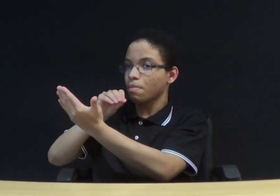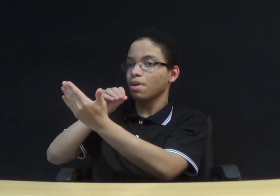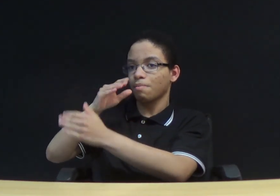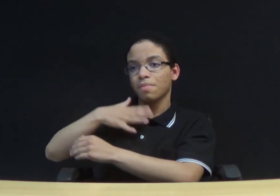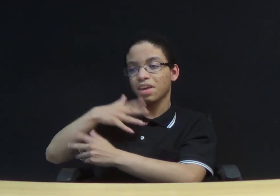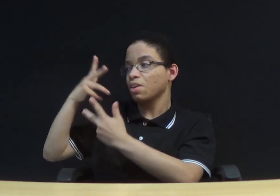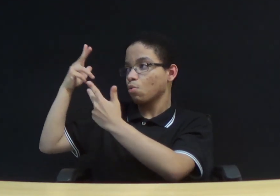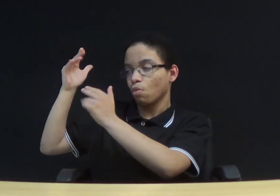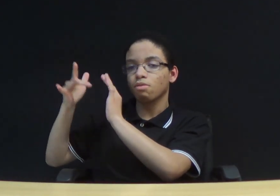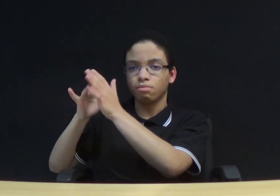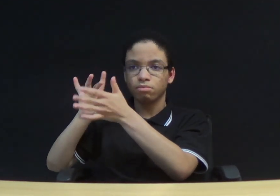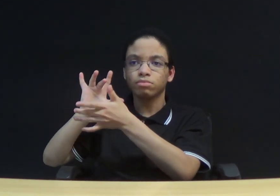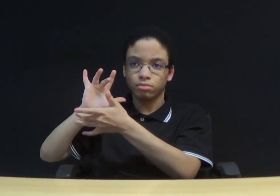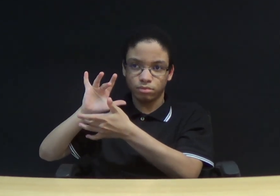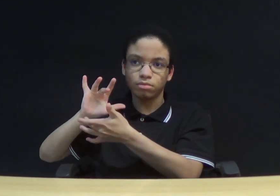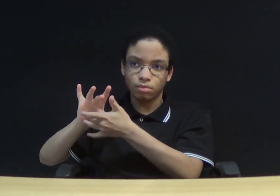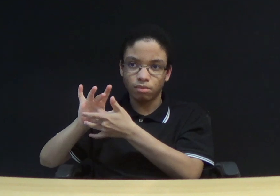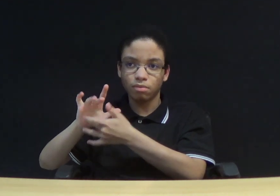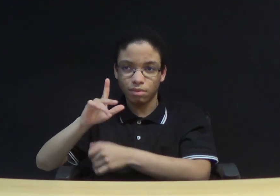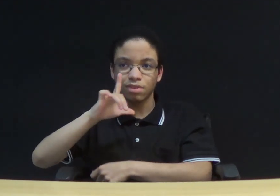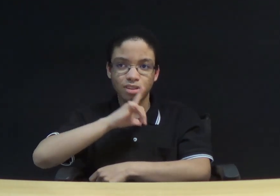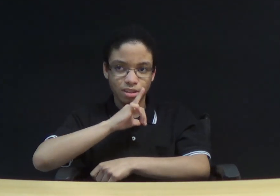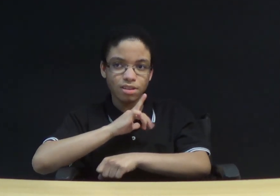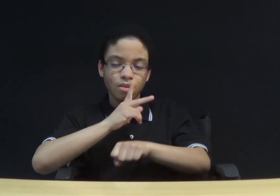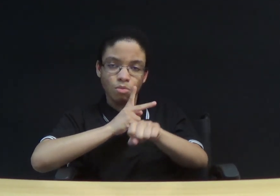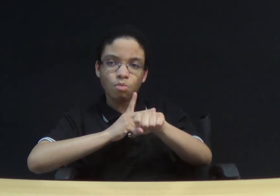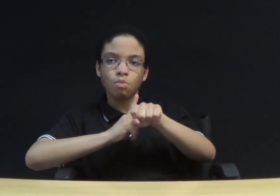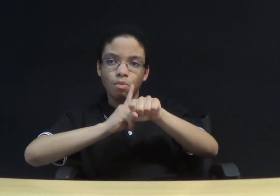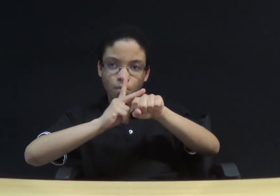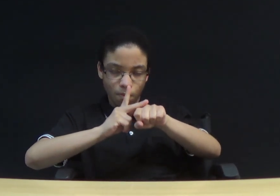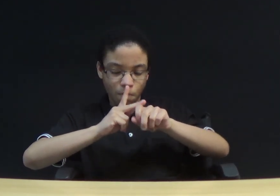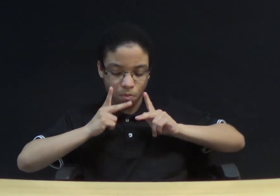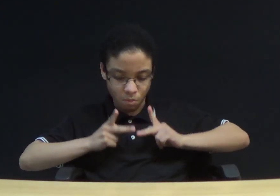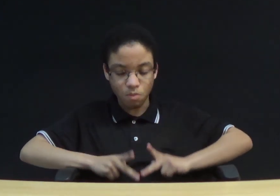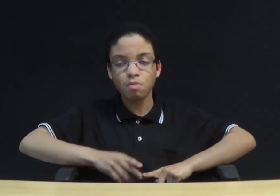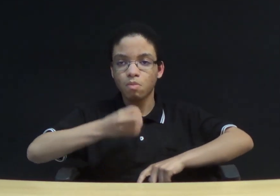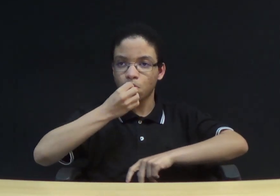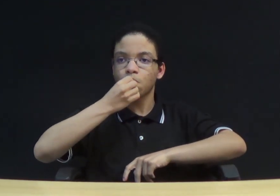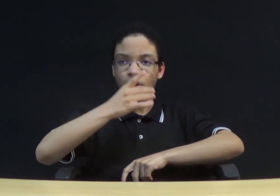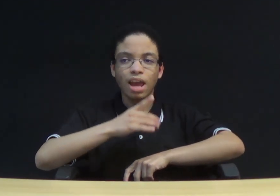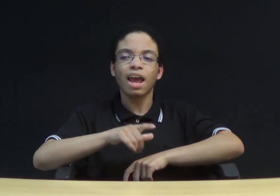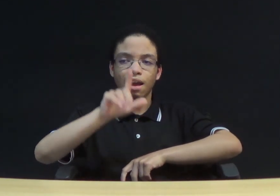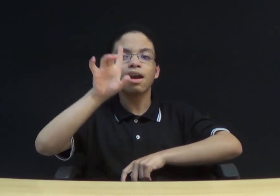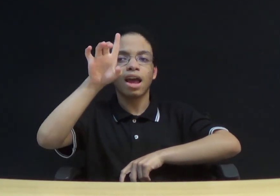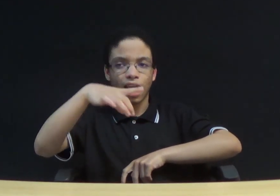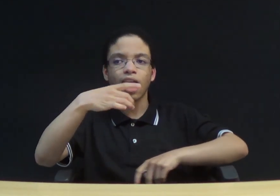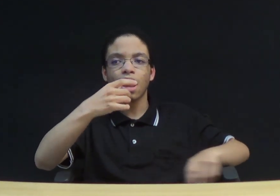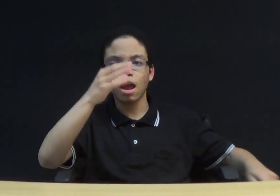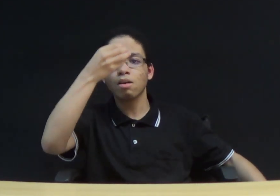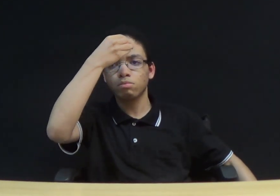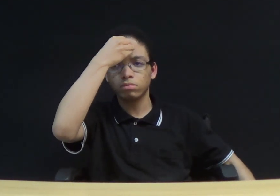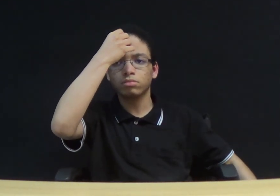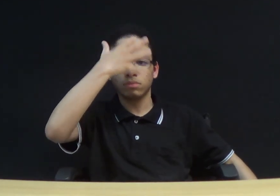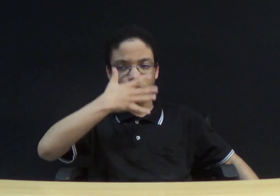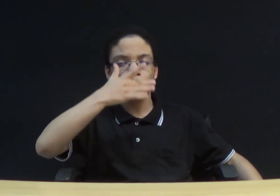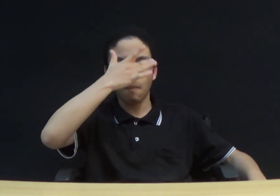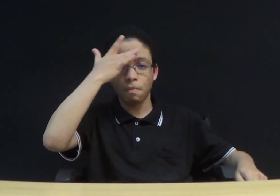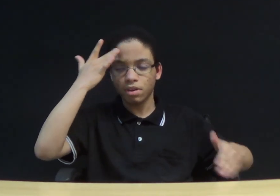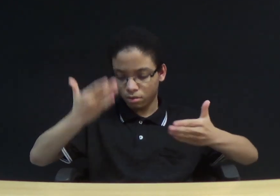A pureza e a integridade de vida deve ser uma característica de um servo. Devemos ter conhecimento acerca